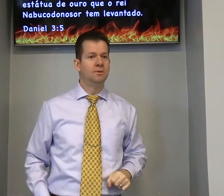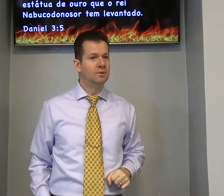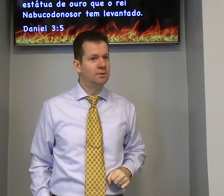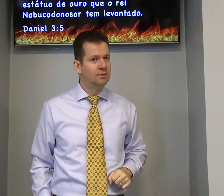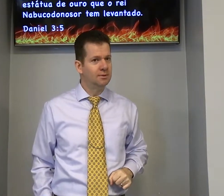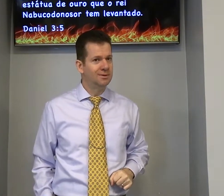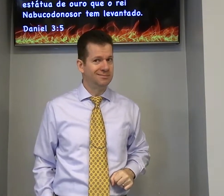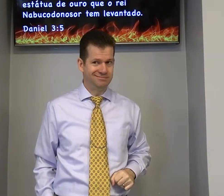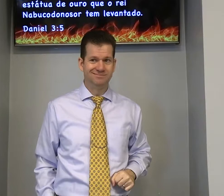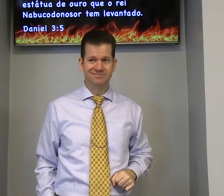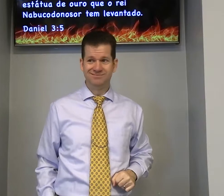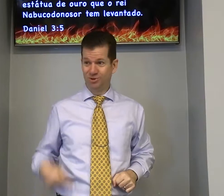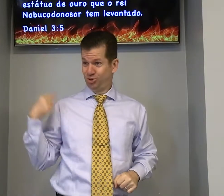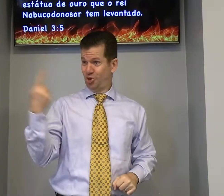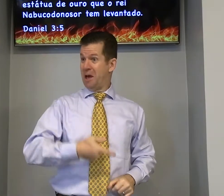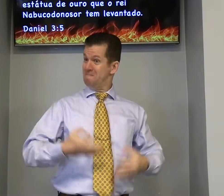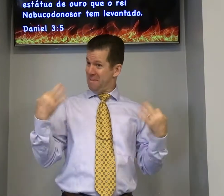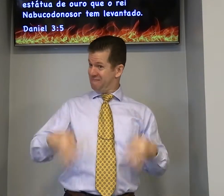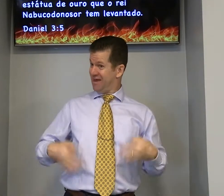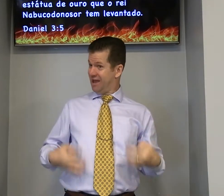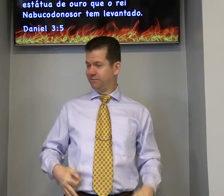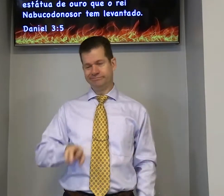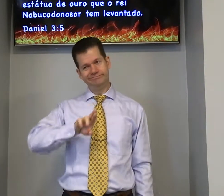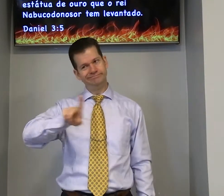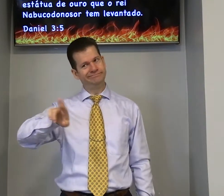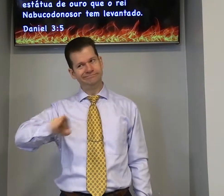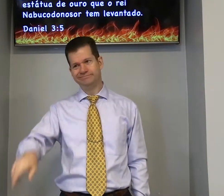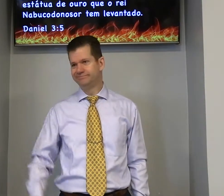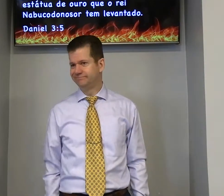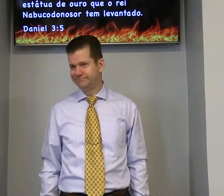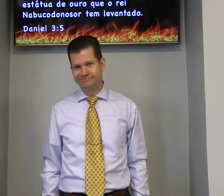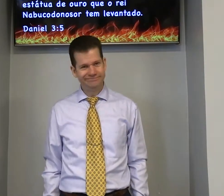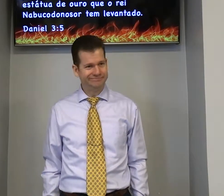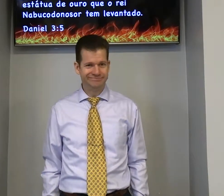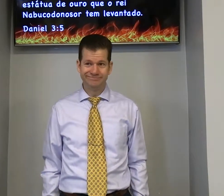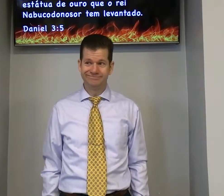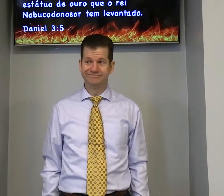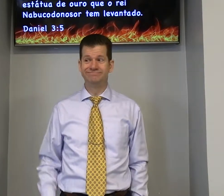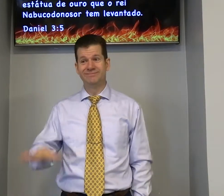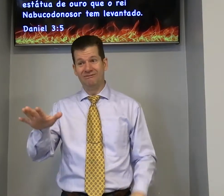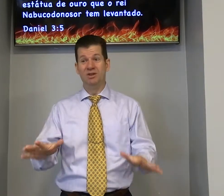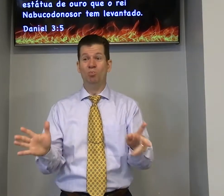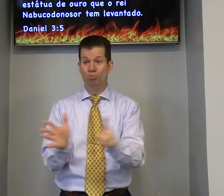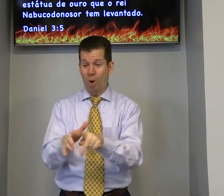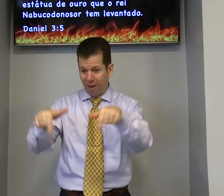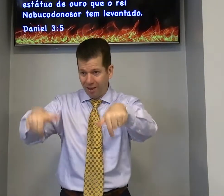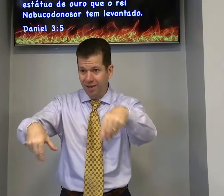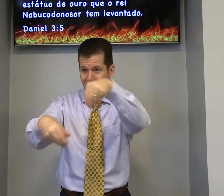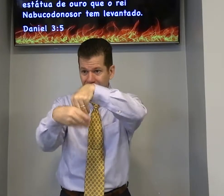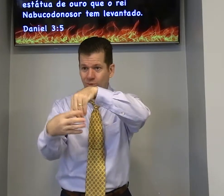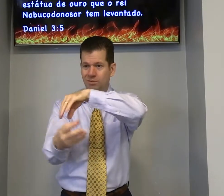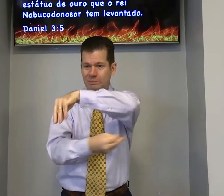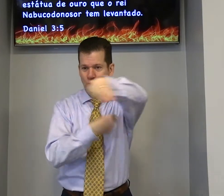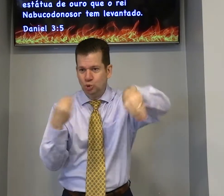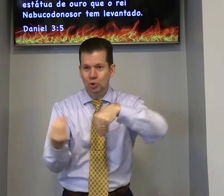dá pressão a você. Você é perfeito? Não, você não é. Às vezes aqui do